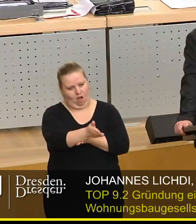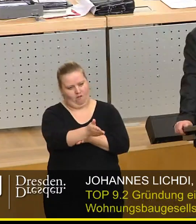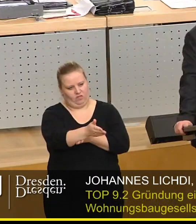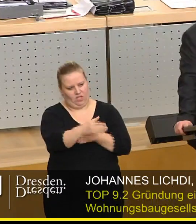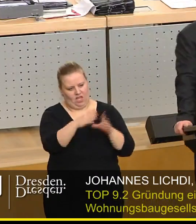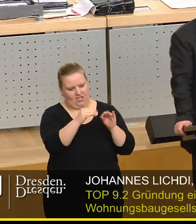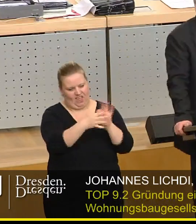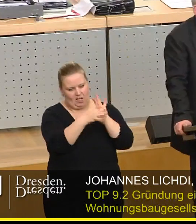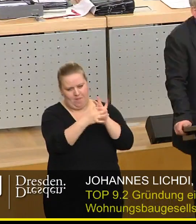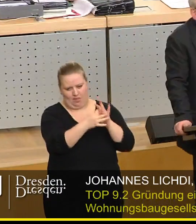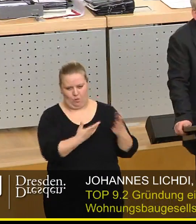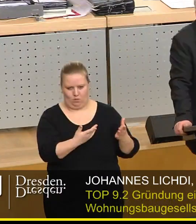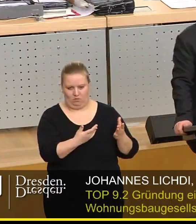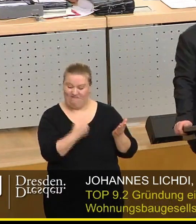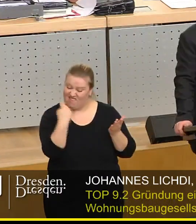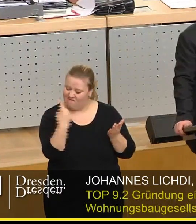Wohnungsbau. Wir